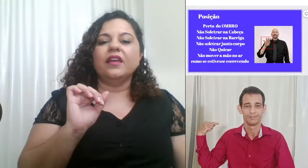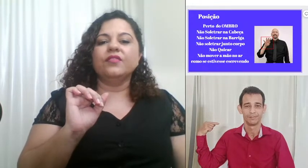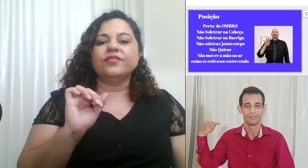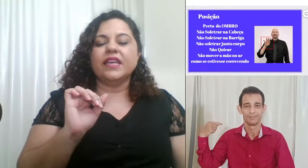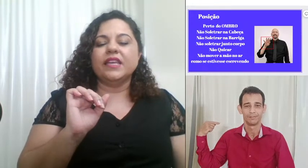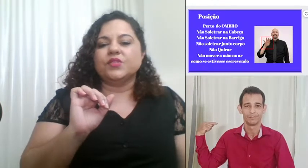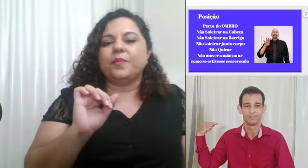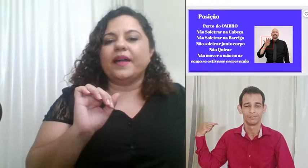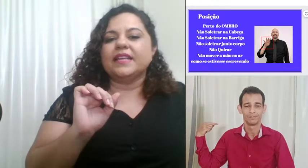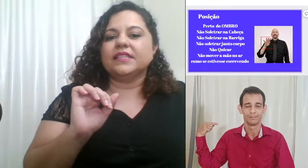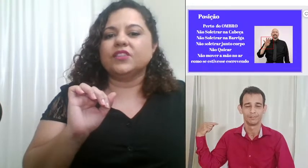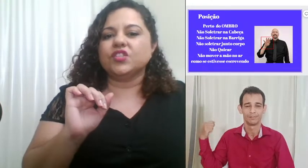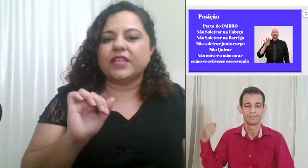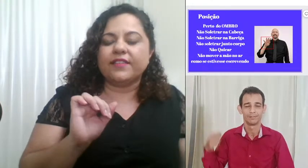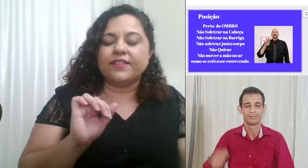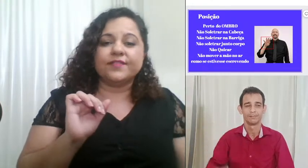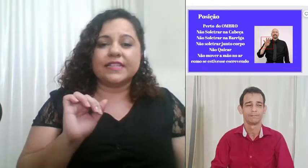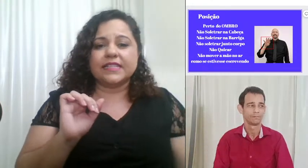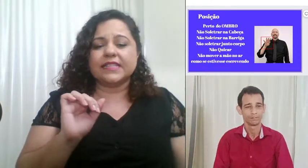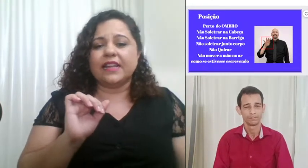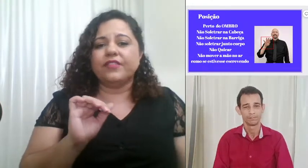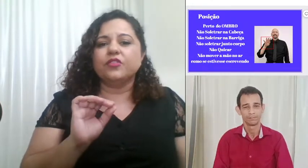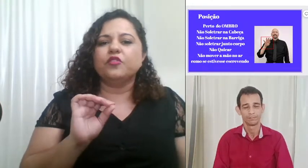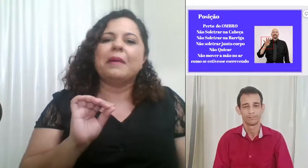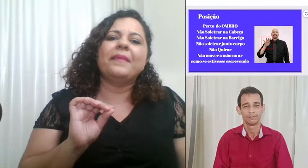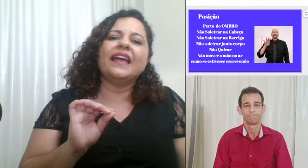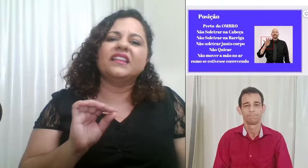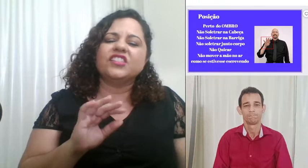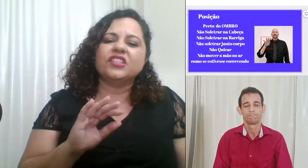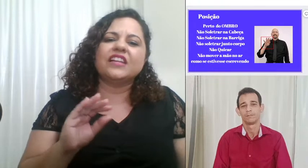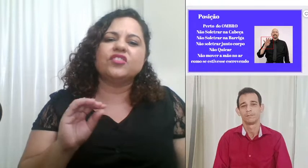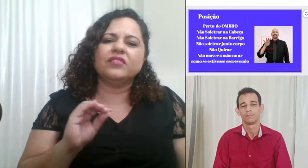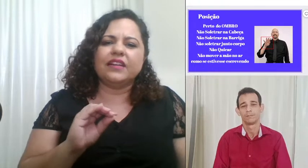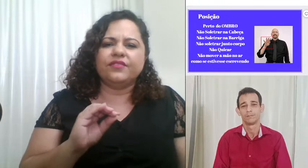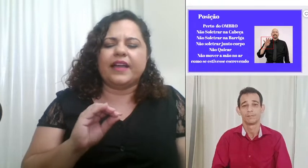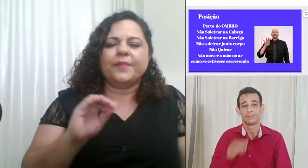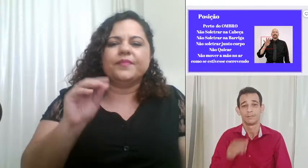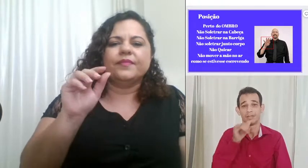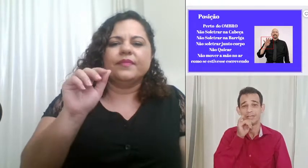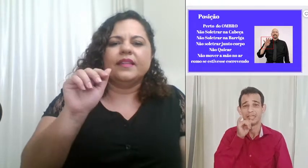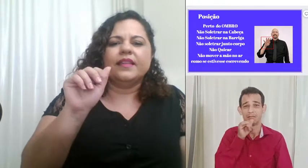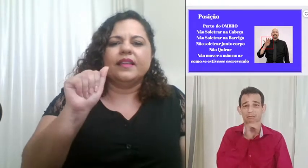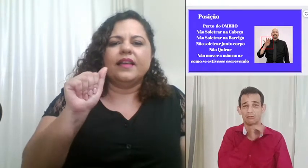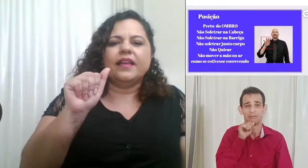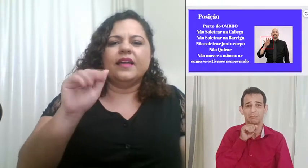fazer isso parece que a gente tá escrevendo numa máquina de datilografar e